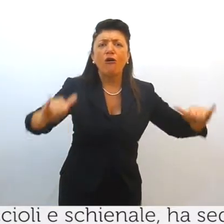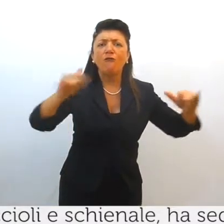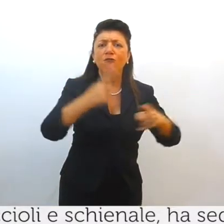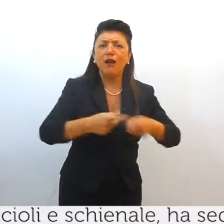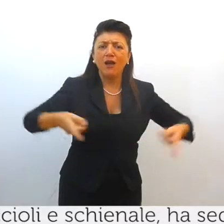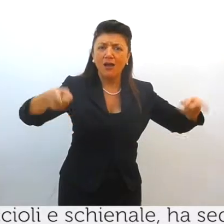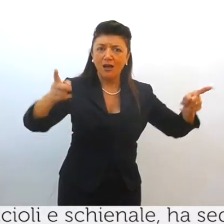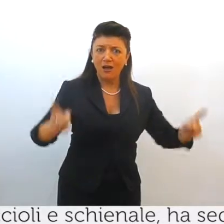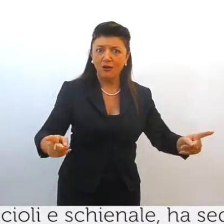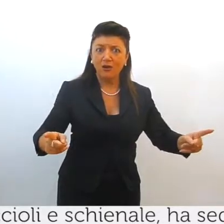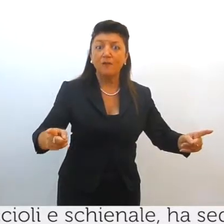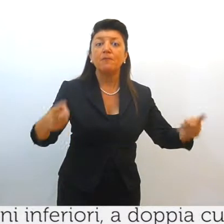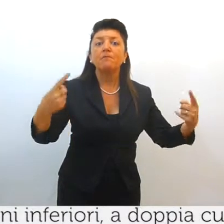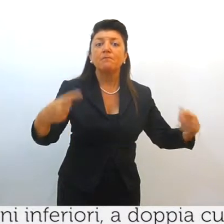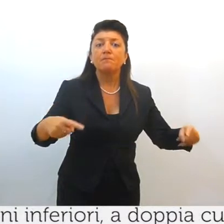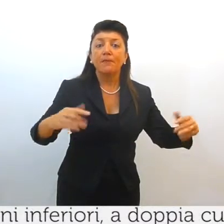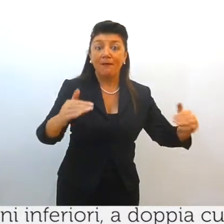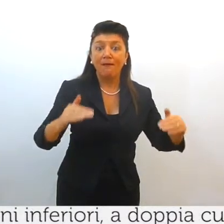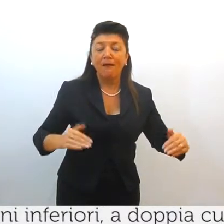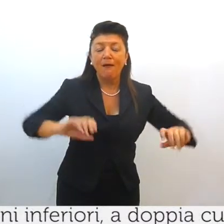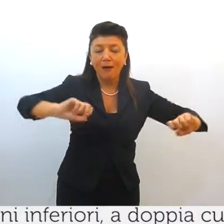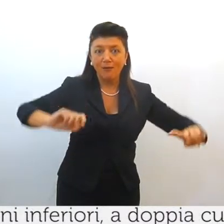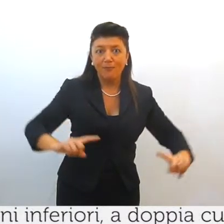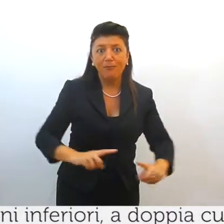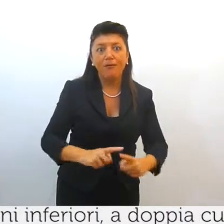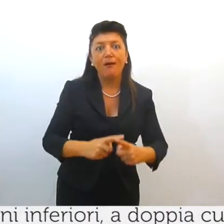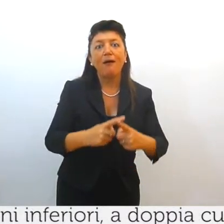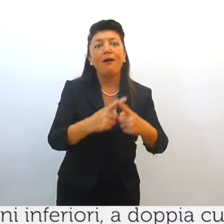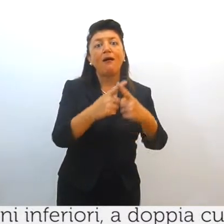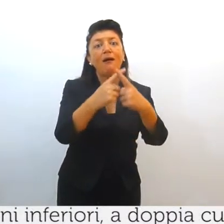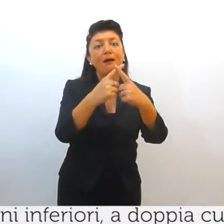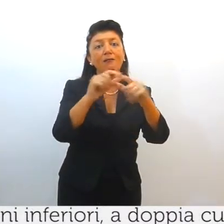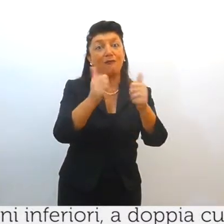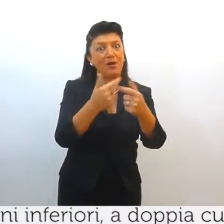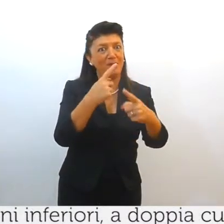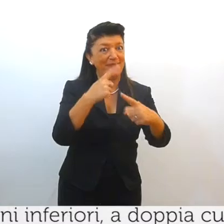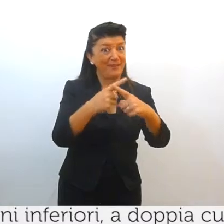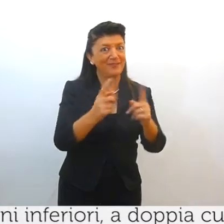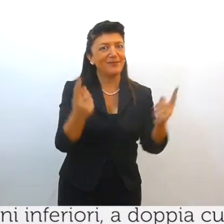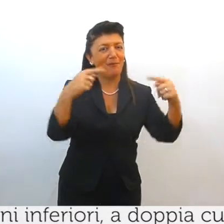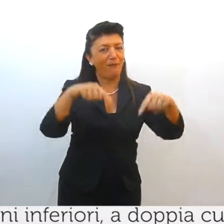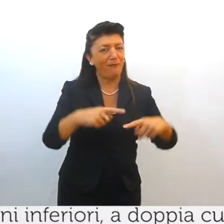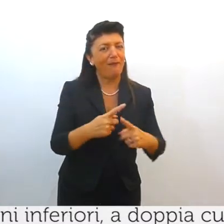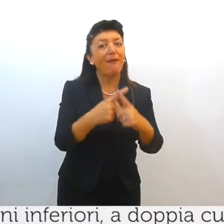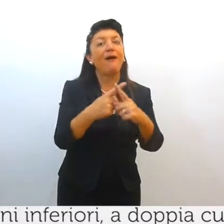I sostegni inferiori, a doppia curva incrociati ad X, sono in ferro battuto.